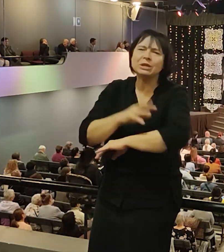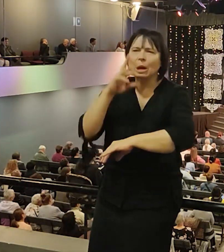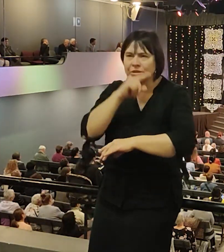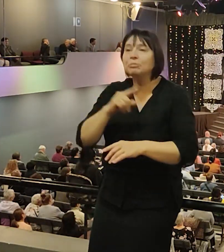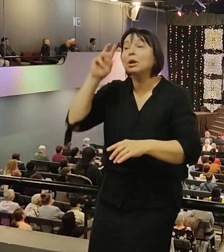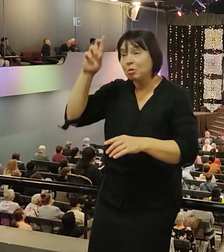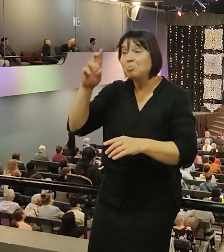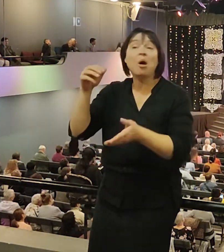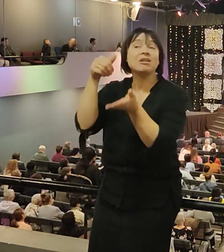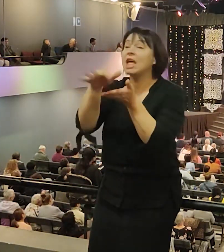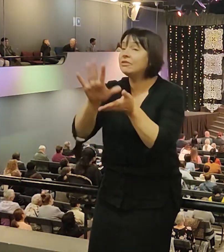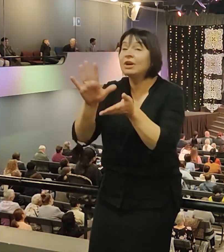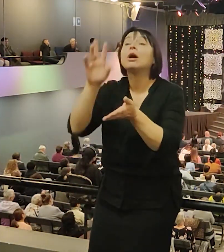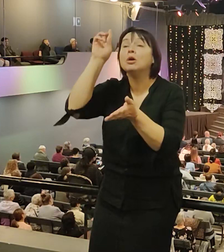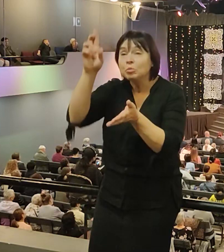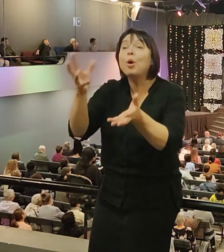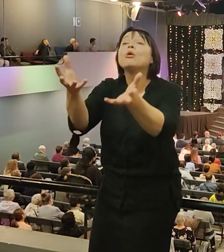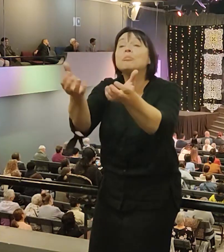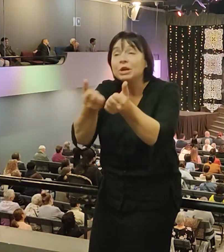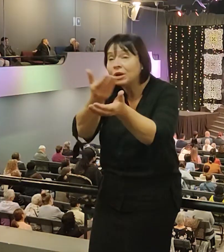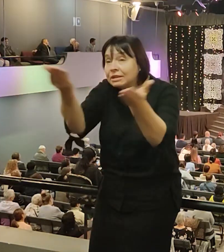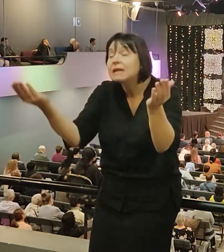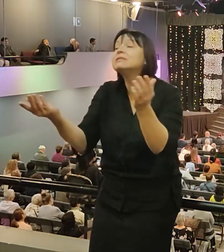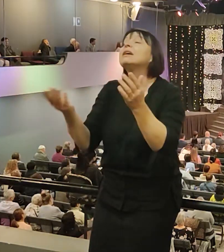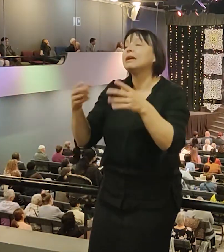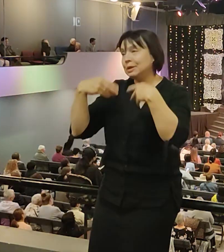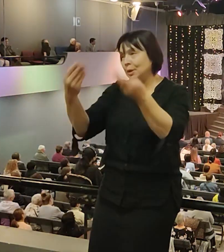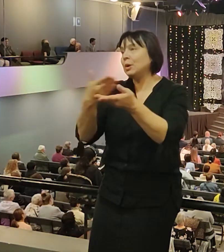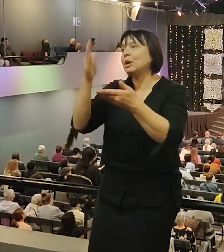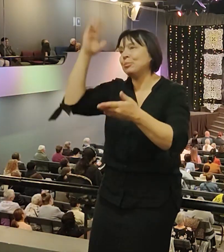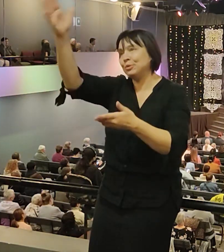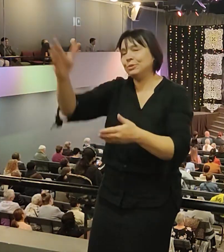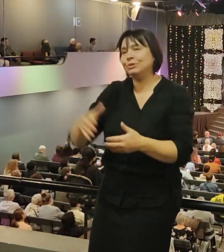наше образование. Он все обобщает, фокусирует для спасения.